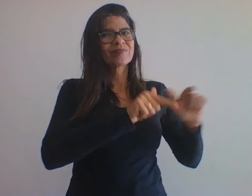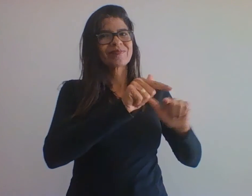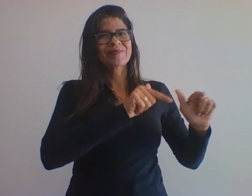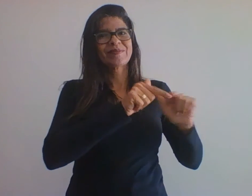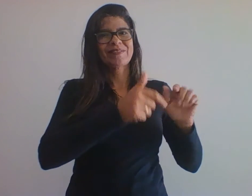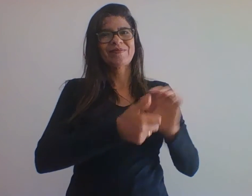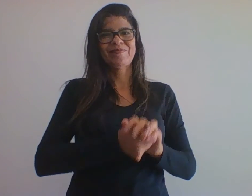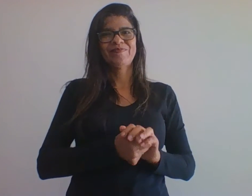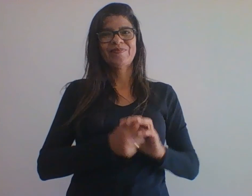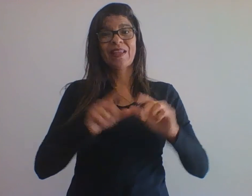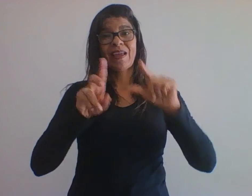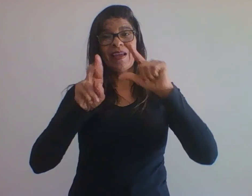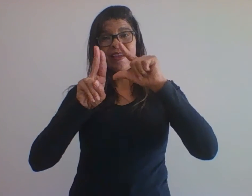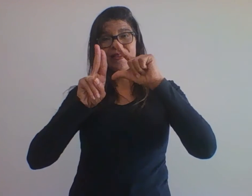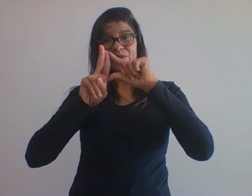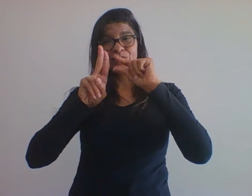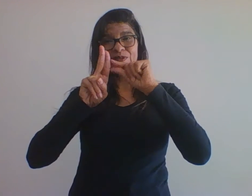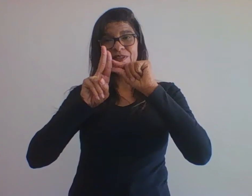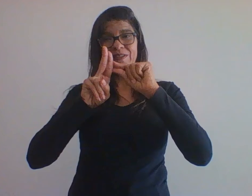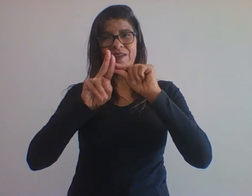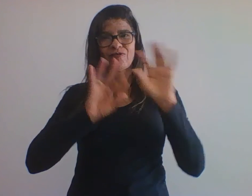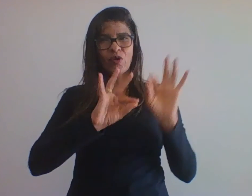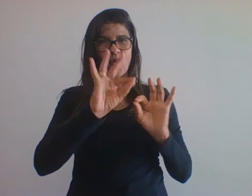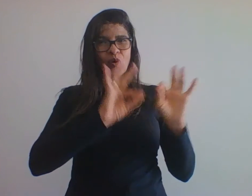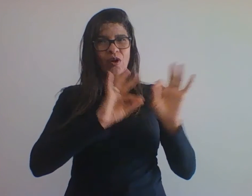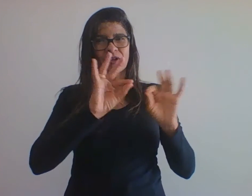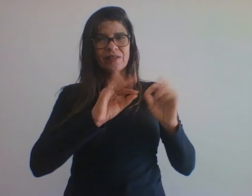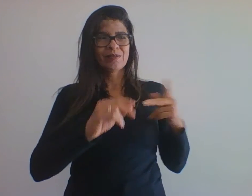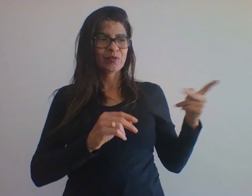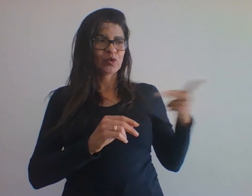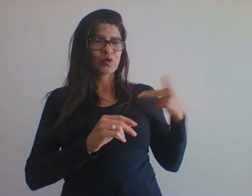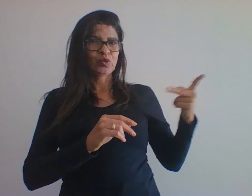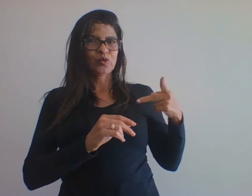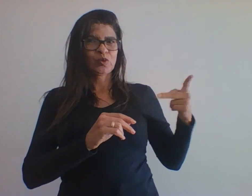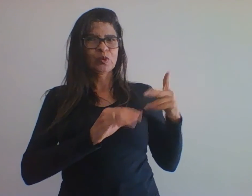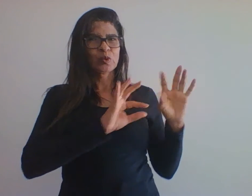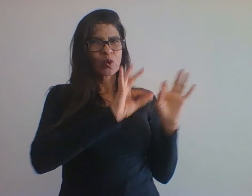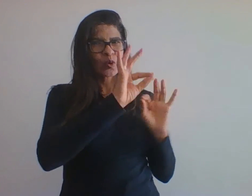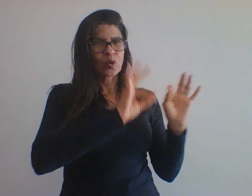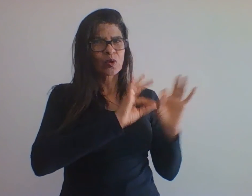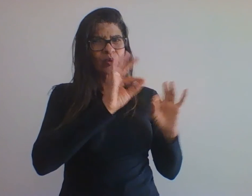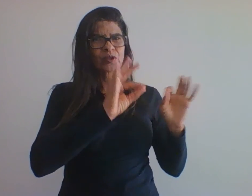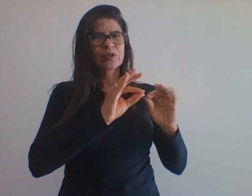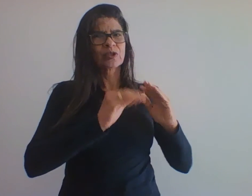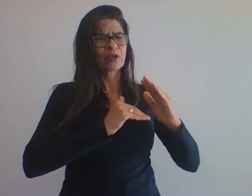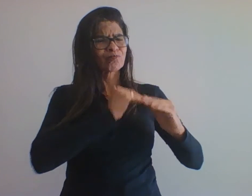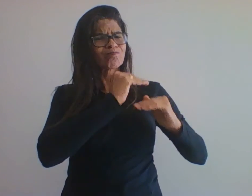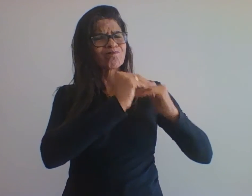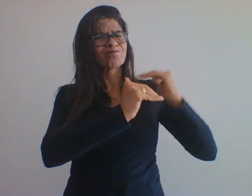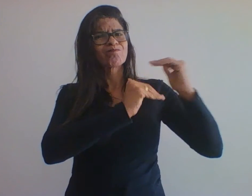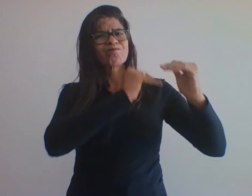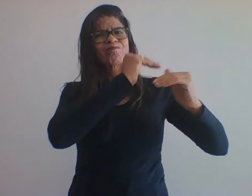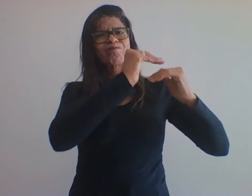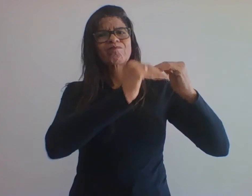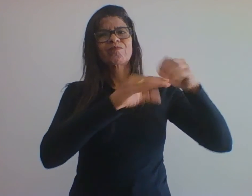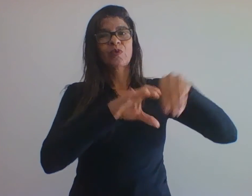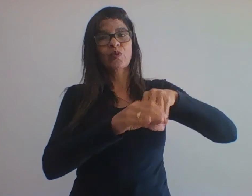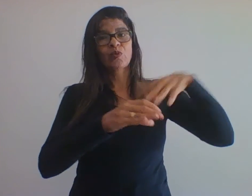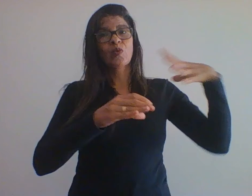organizadas por mim e pelo professor Felipe, de modo que há uma sequência lógica de todo o conteúdo que lhes serão apresentados. Pois bem,